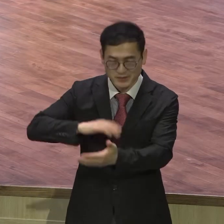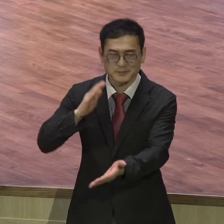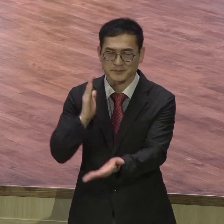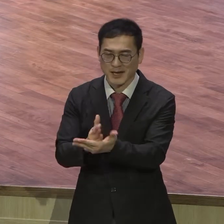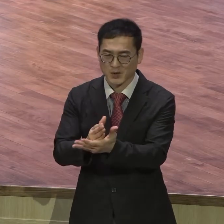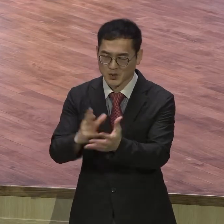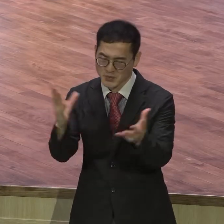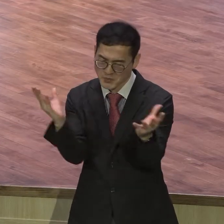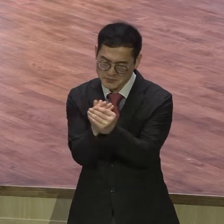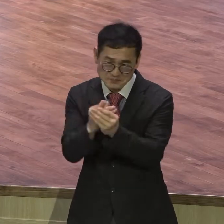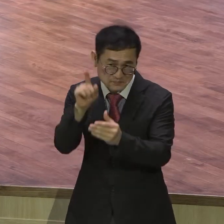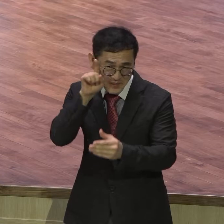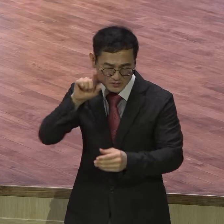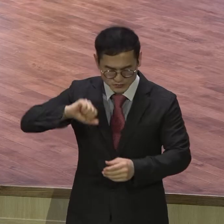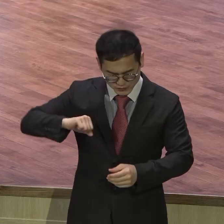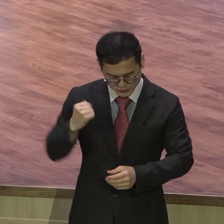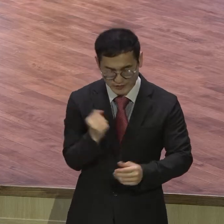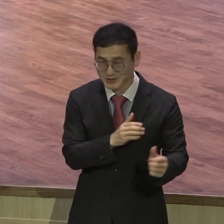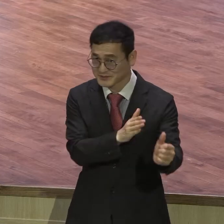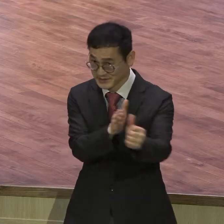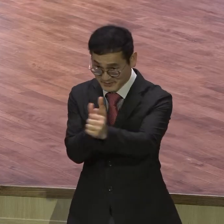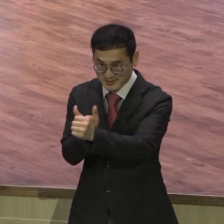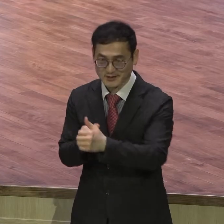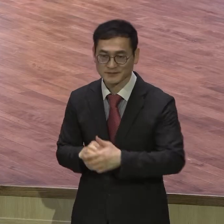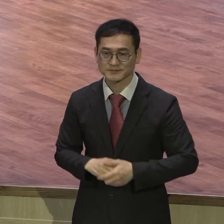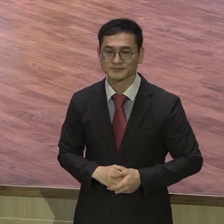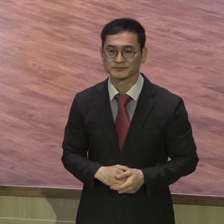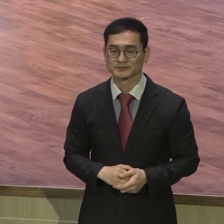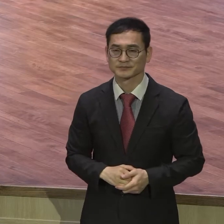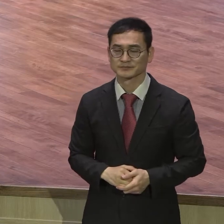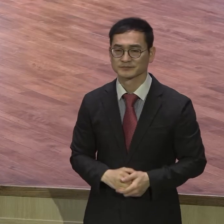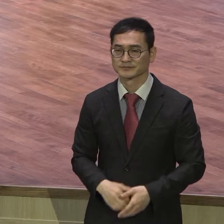제물로 축복합니다. 두 번째로 순종의 플랫폼